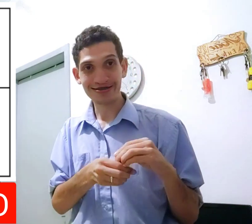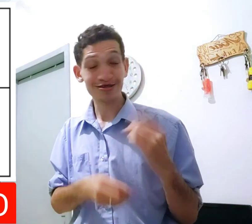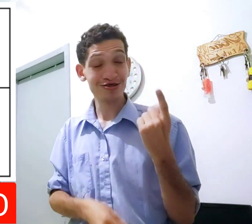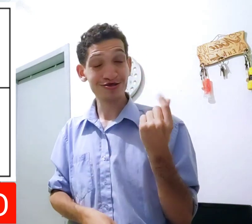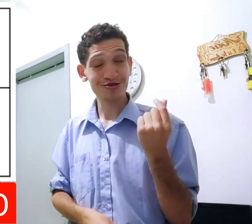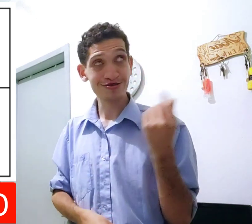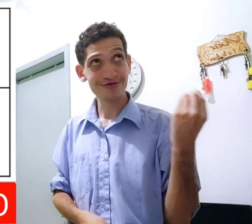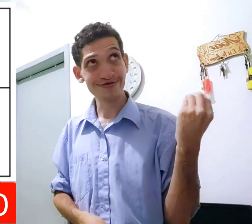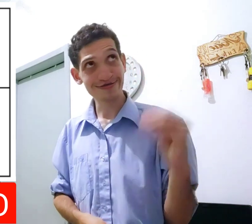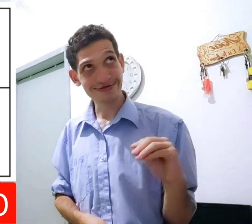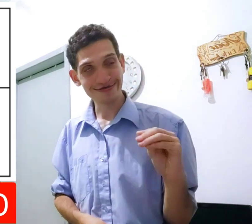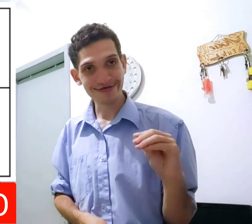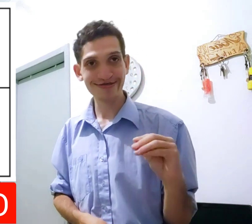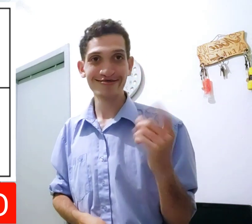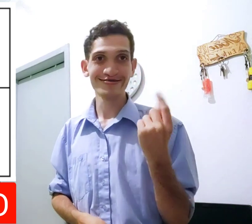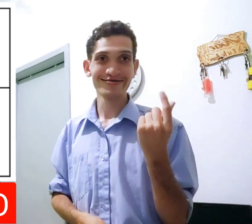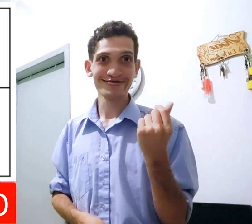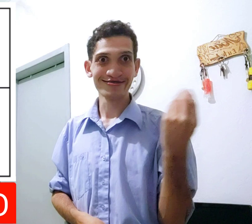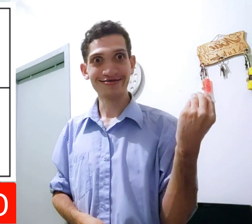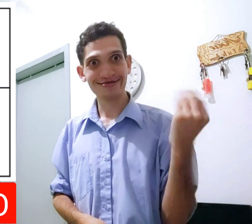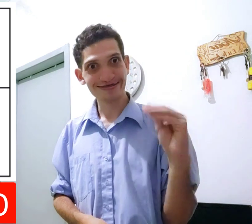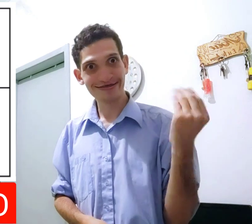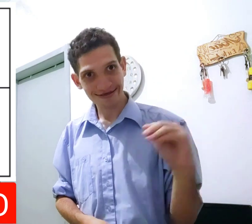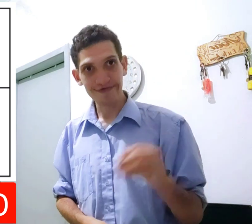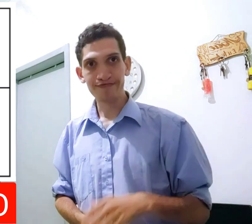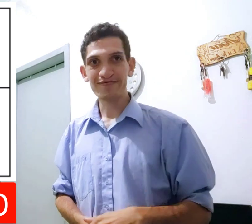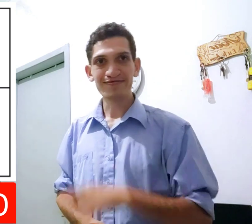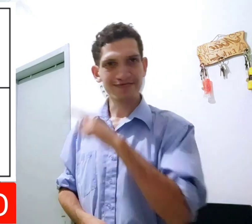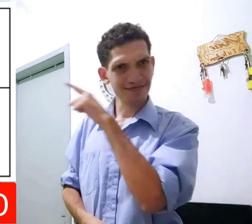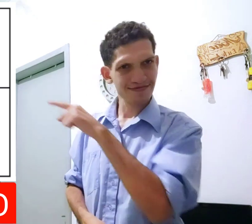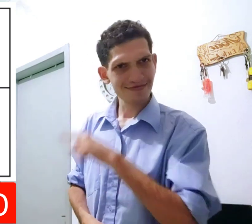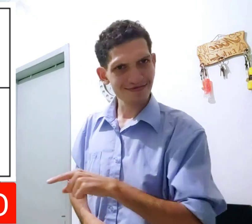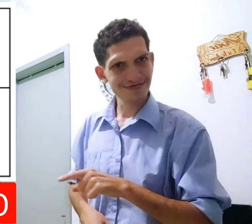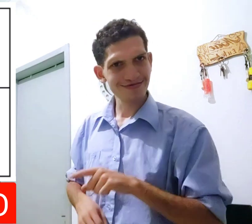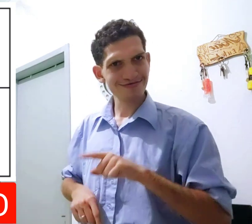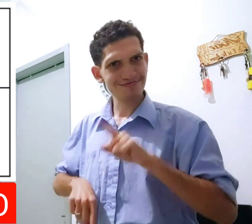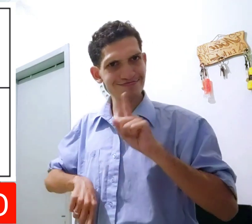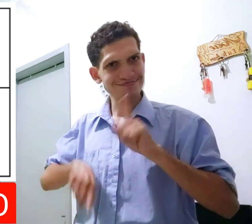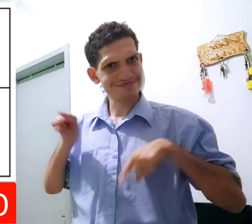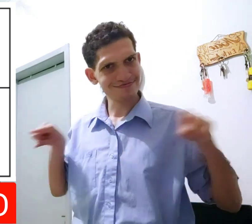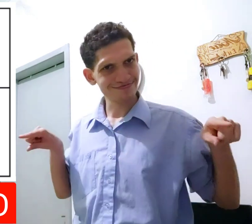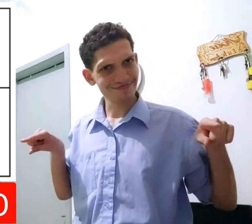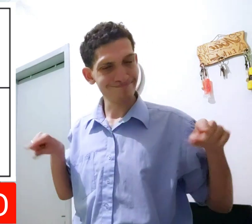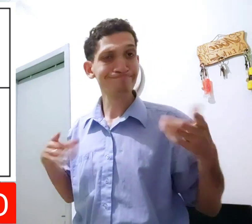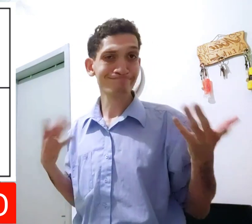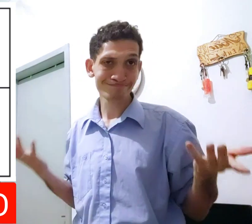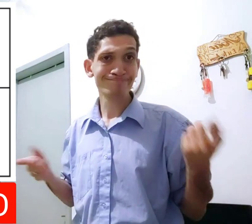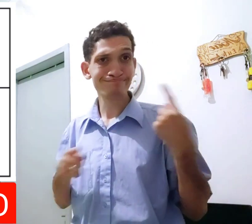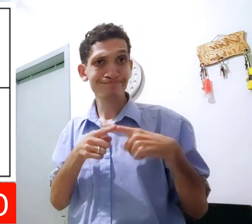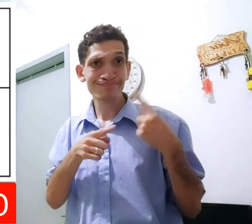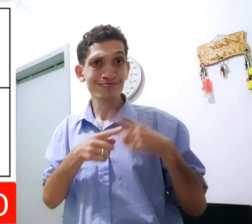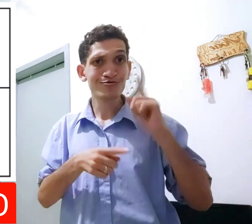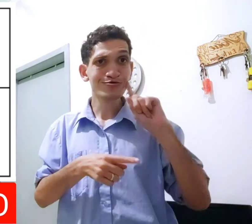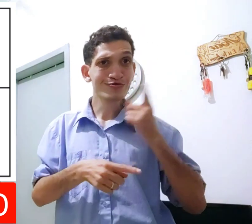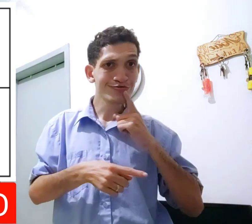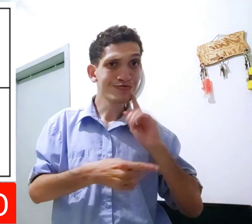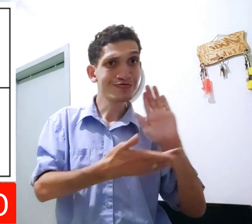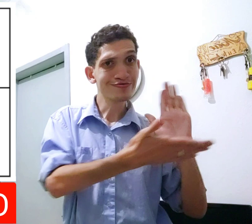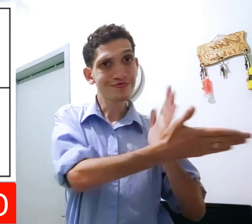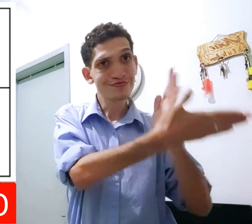colocar. Primeiro, colocar. Sim, primeiro, colocar. E esse, esse, variação. Então, por